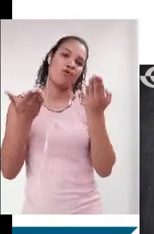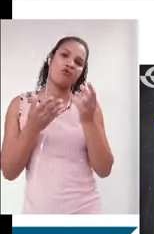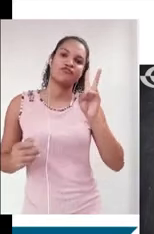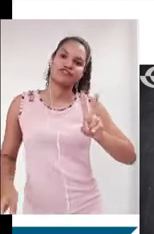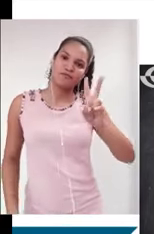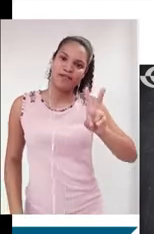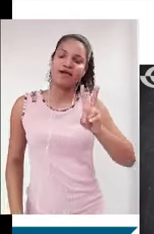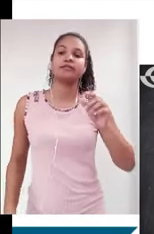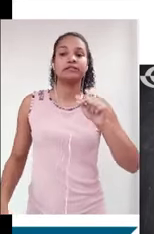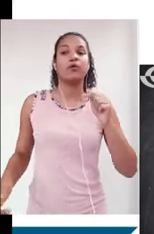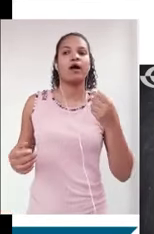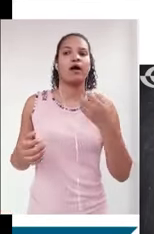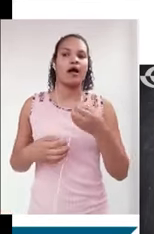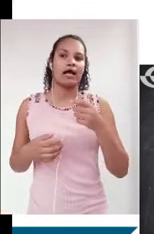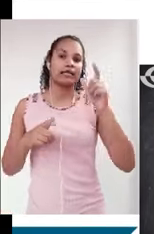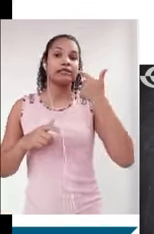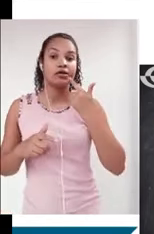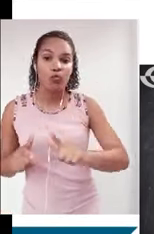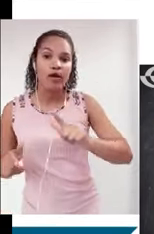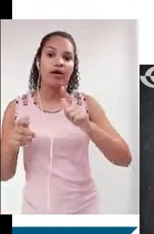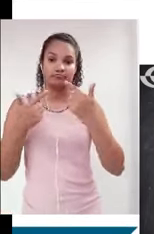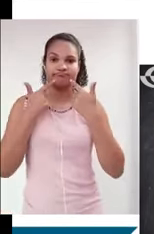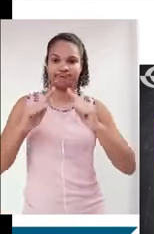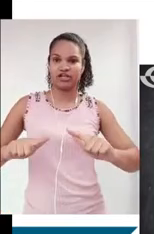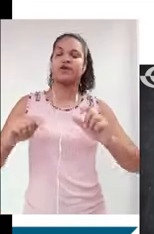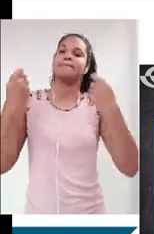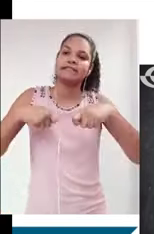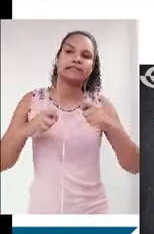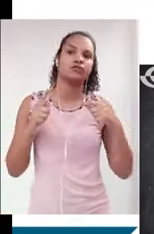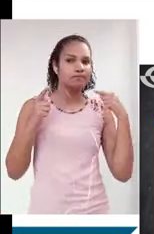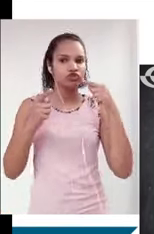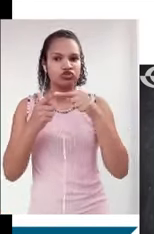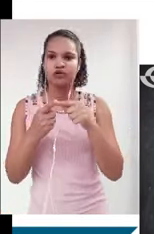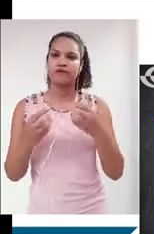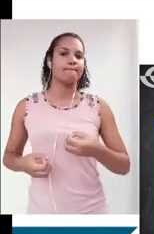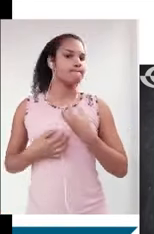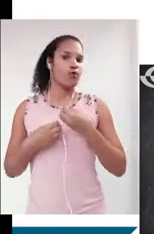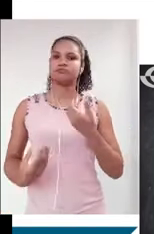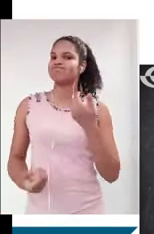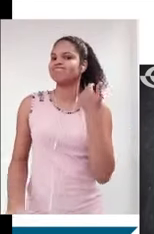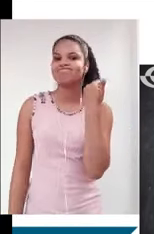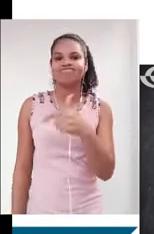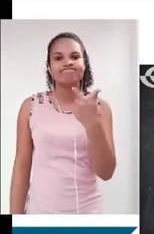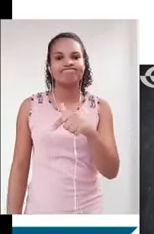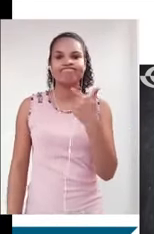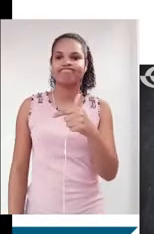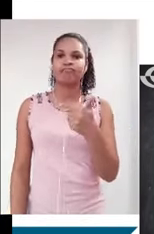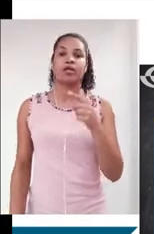vestibulares. Então, a minha linguagem, ela vai ser muito mais objetiva, ela não vai ser uma linguagem poética. Então, eu vou dar preferência para a